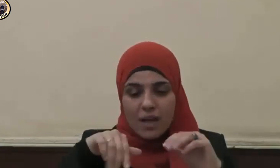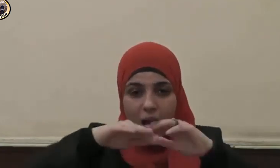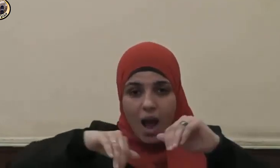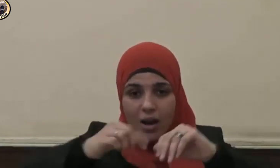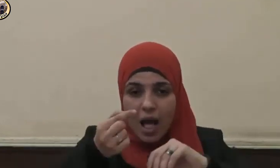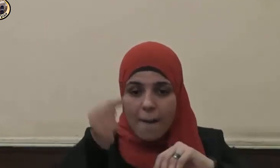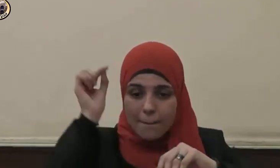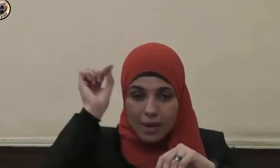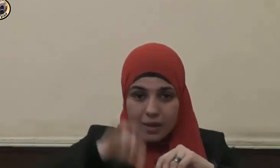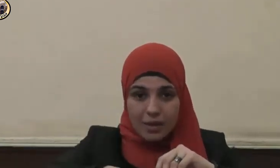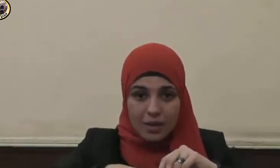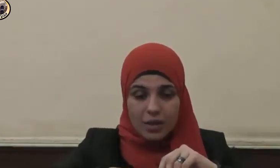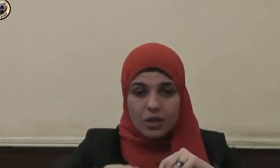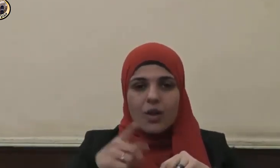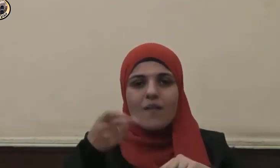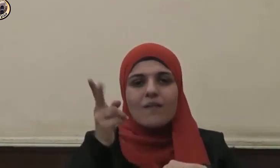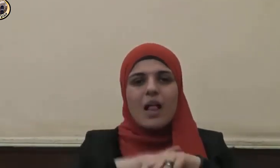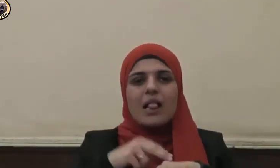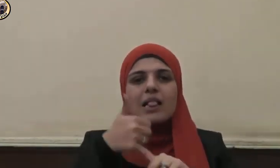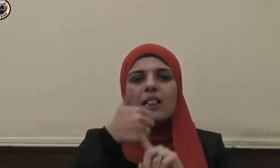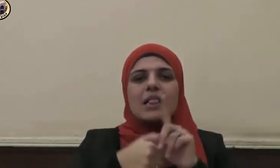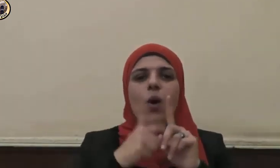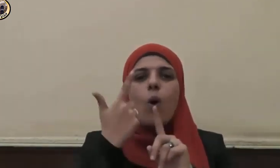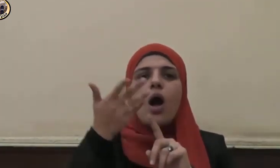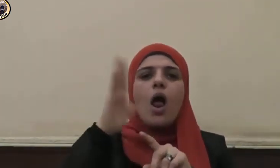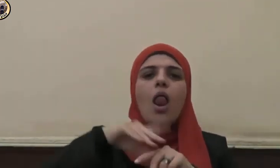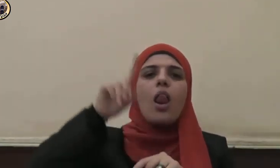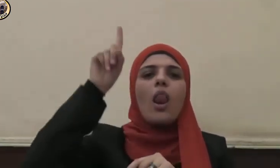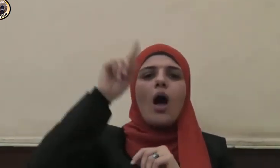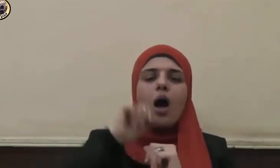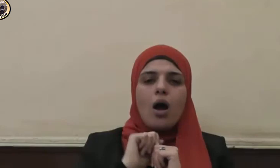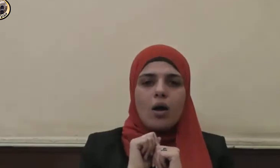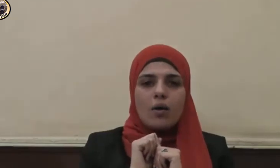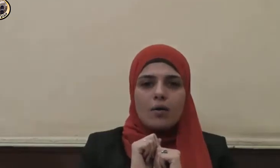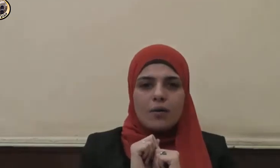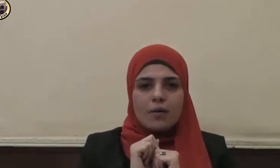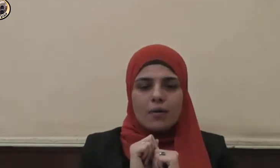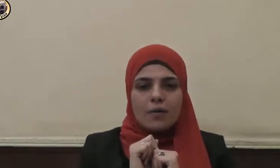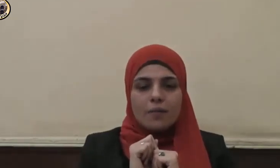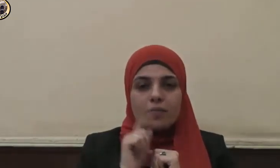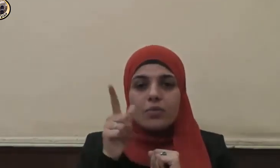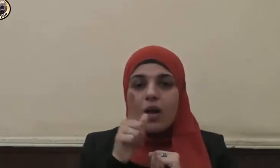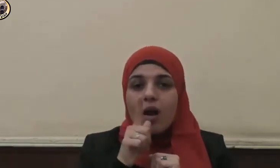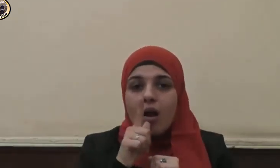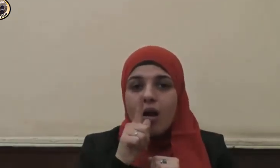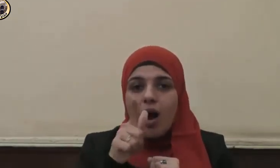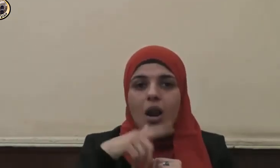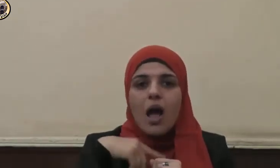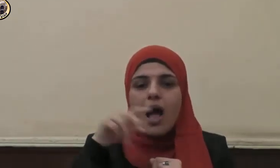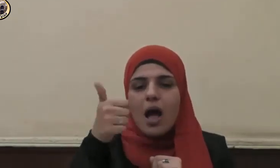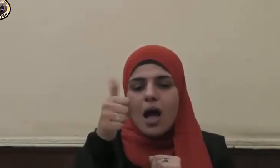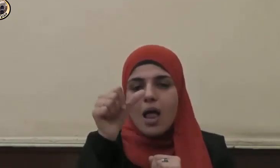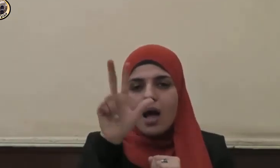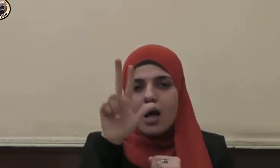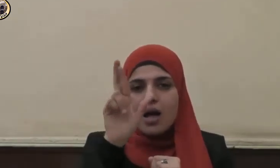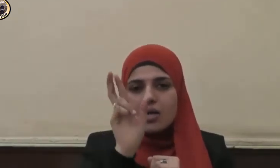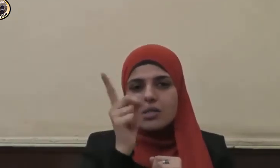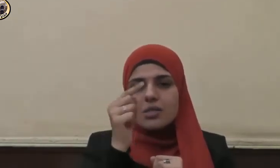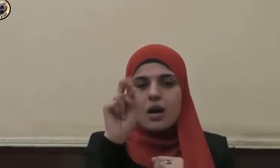ثم توكل على ربه وقال الأزرق بن قيس كنا على